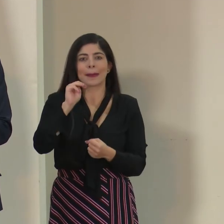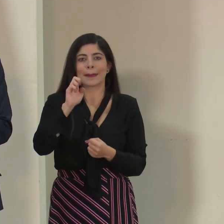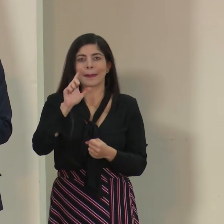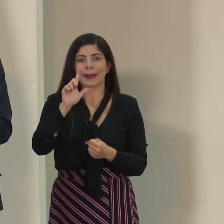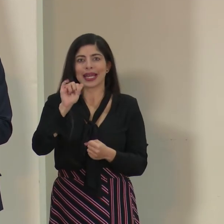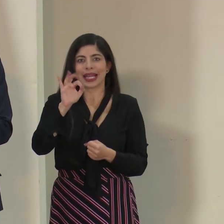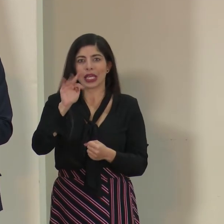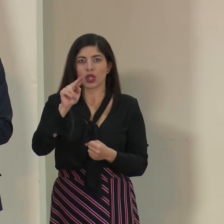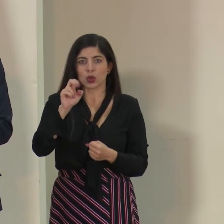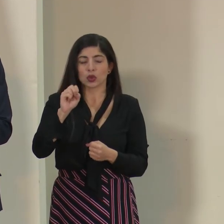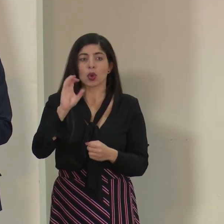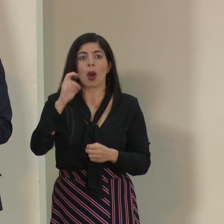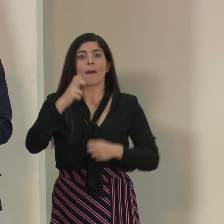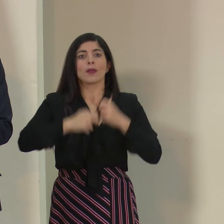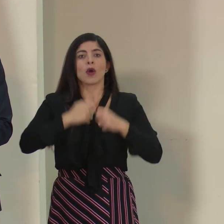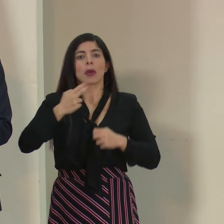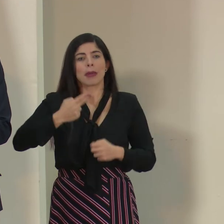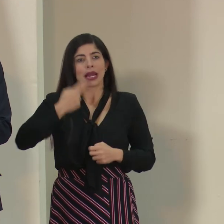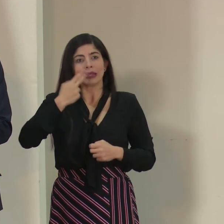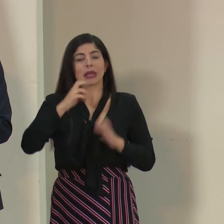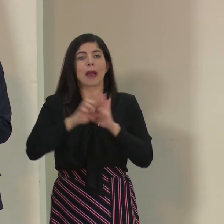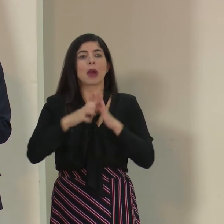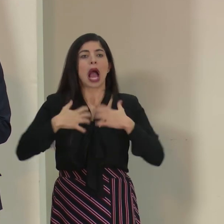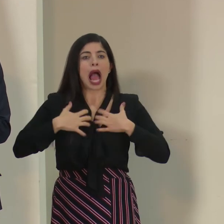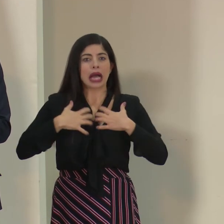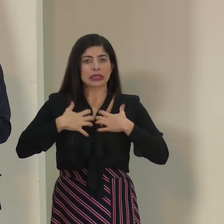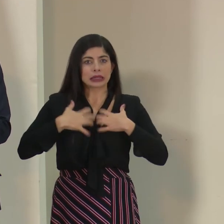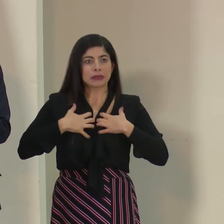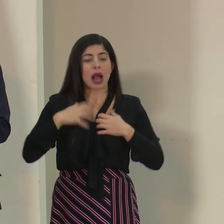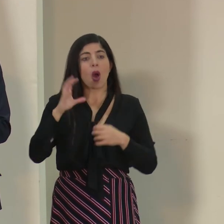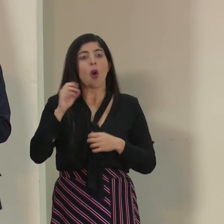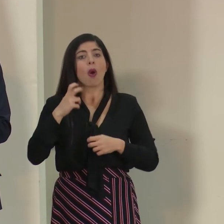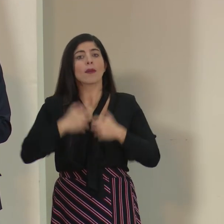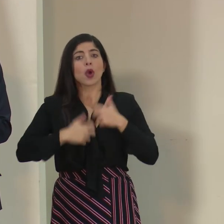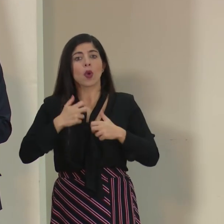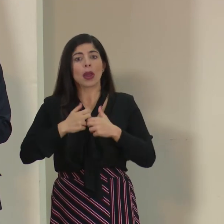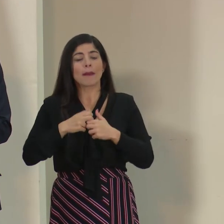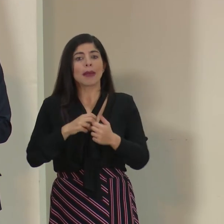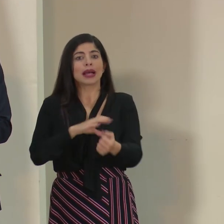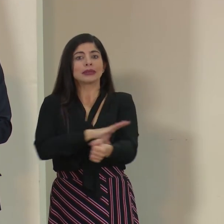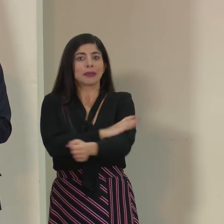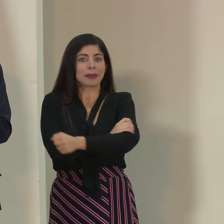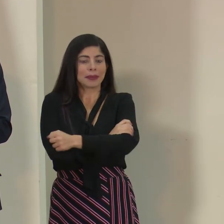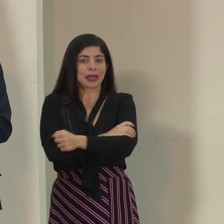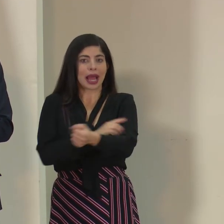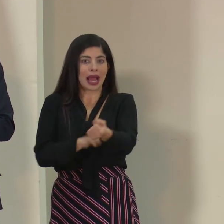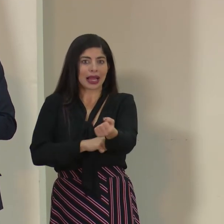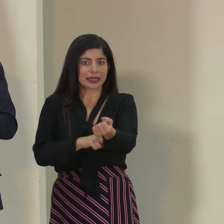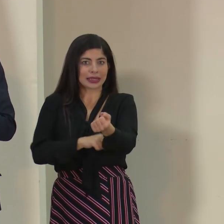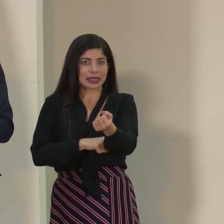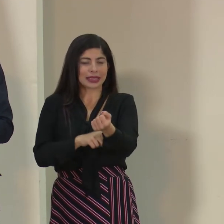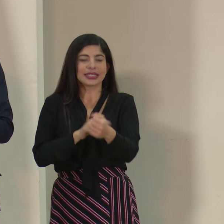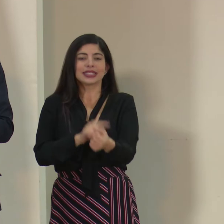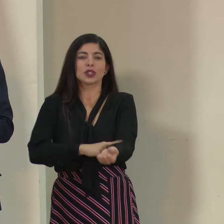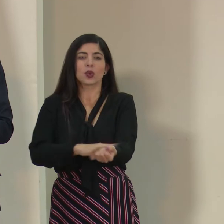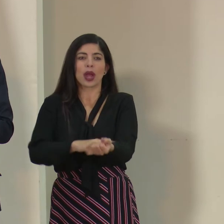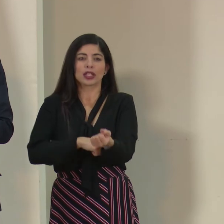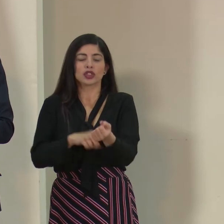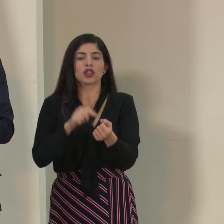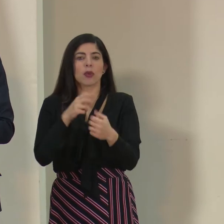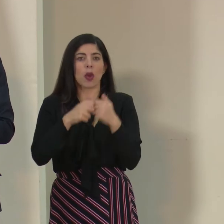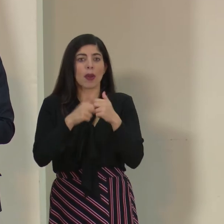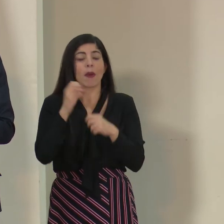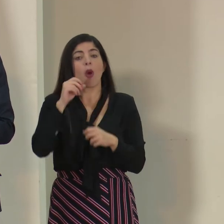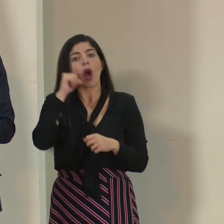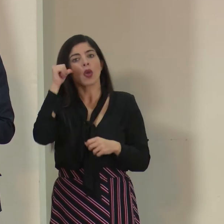tipo de problema respiratorio crónico como el asma o problemas también cardiovasculares, problemas circulatorios y